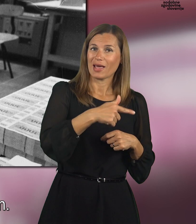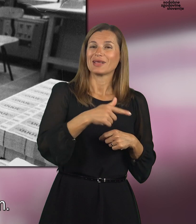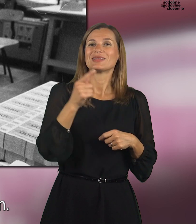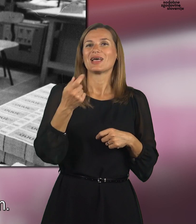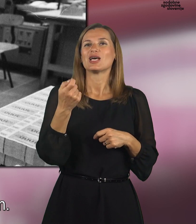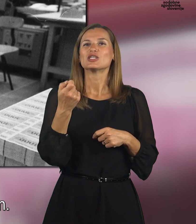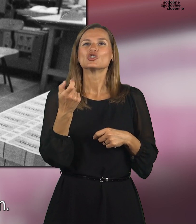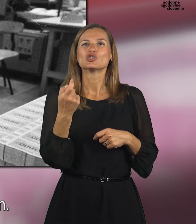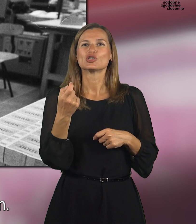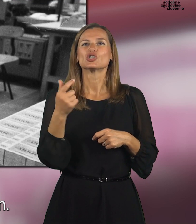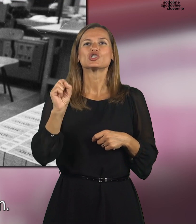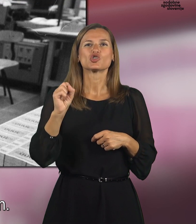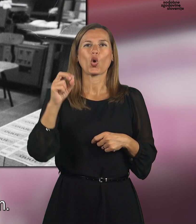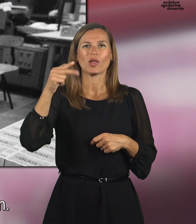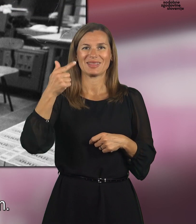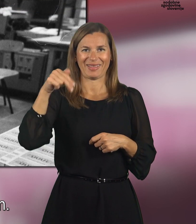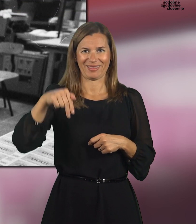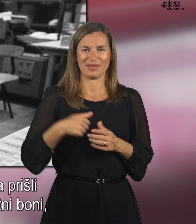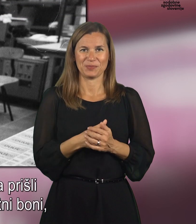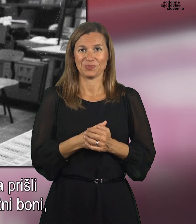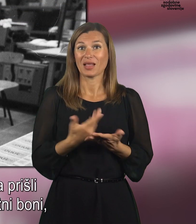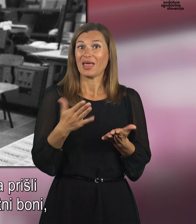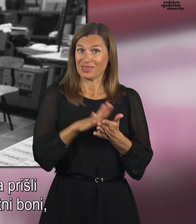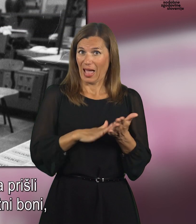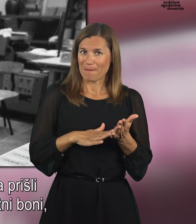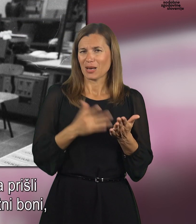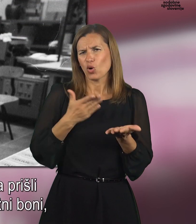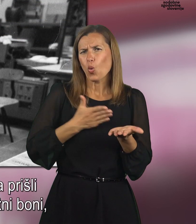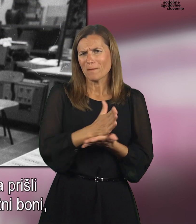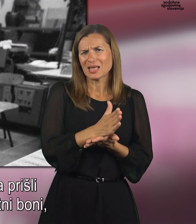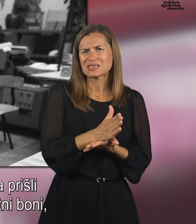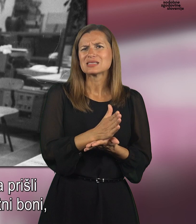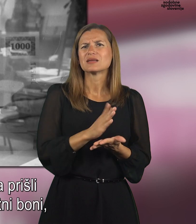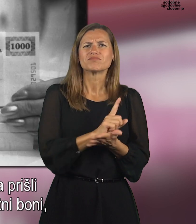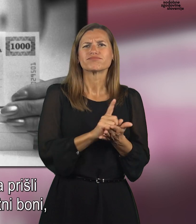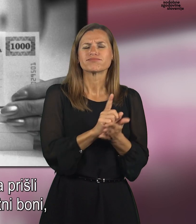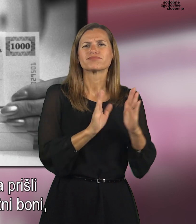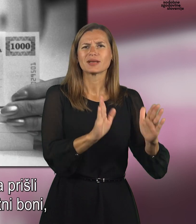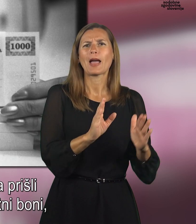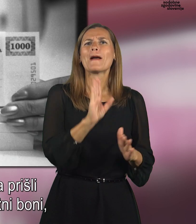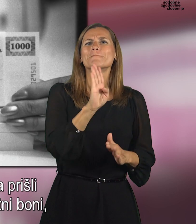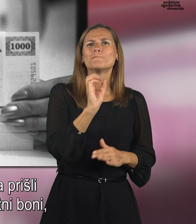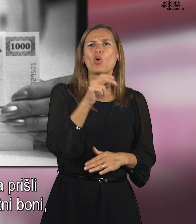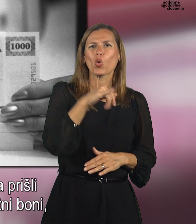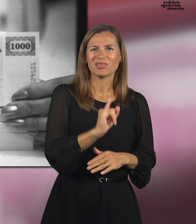stotin. V optok so sprva prišli prehodni vrednostni boni, ki so nadomestili